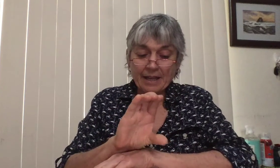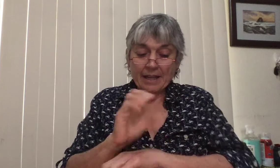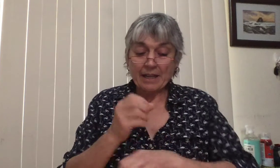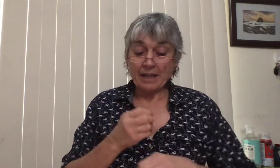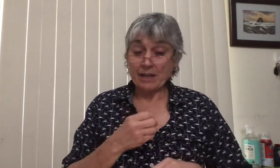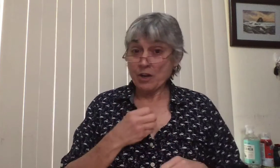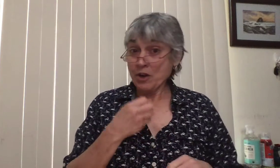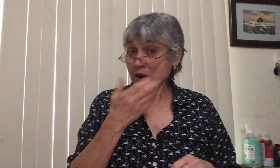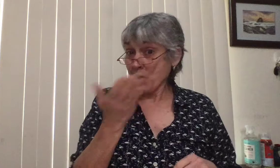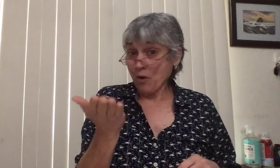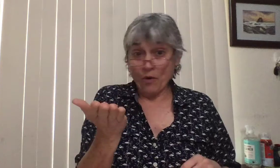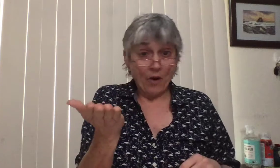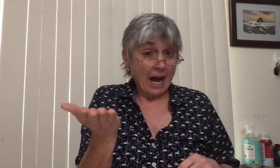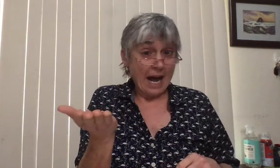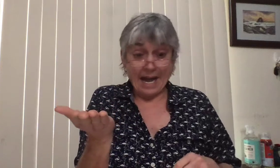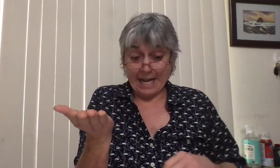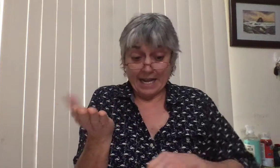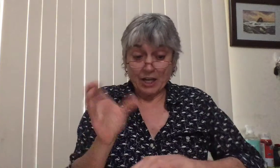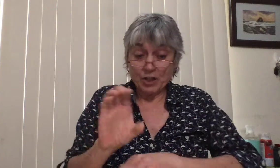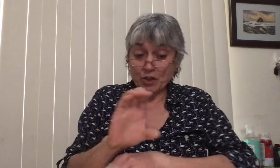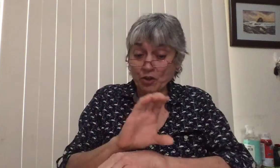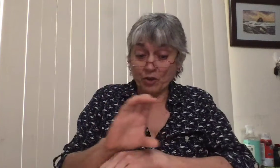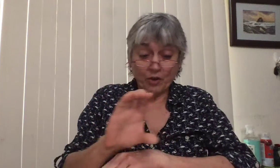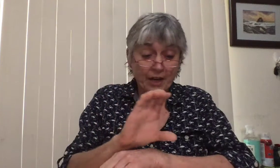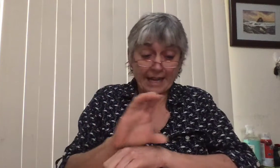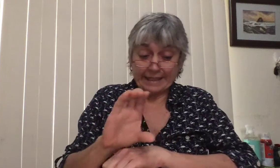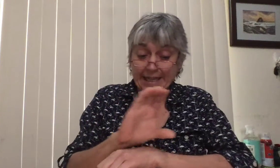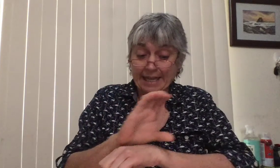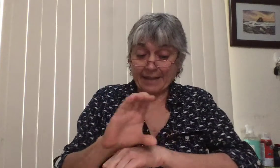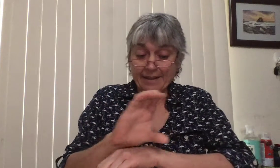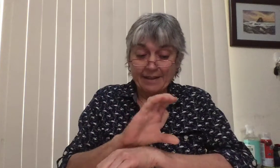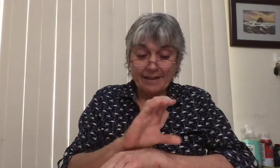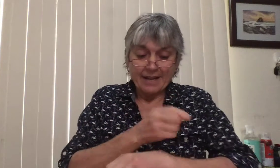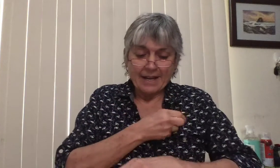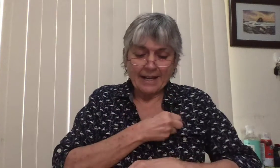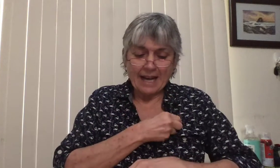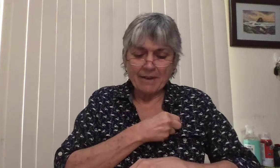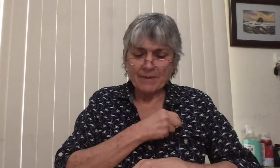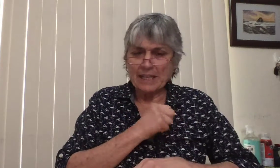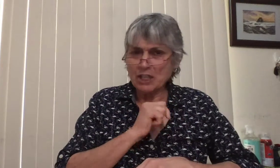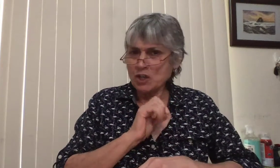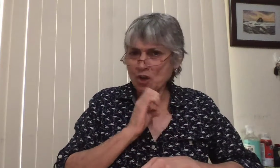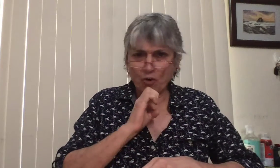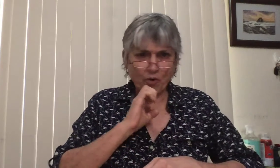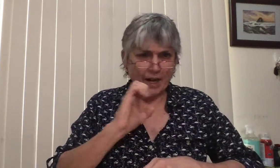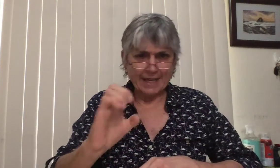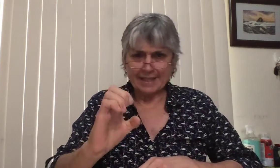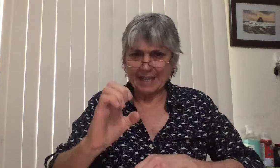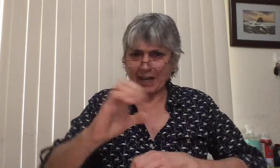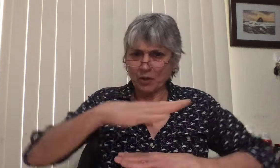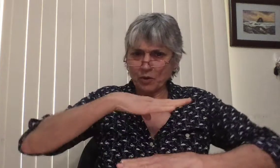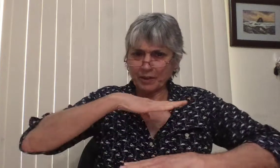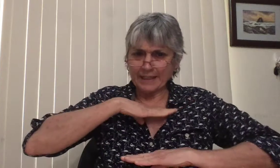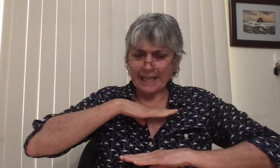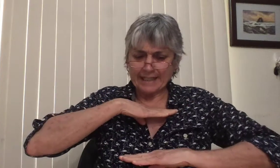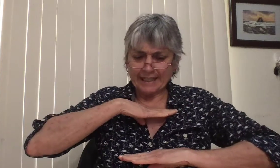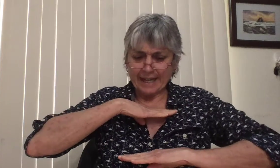No hay chocolate. Gaby no está contenta.